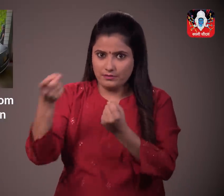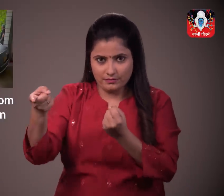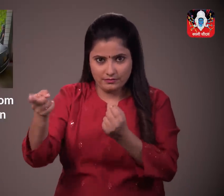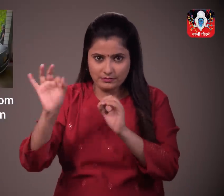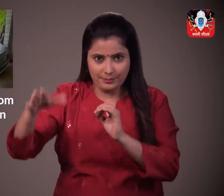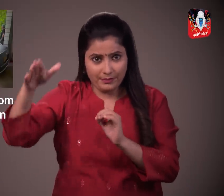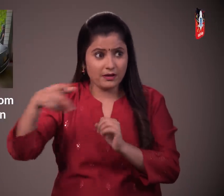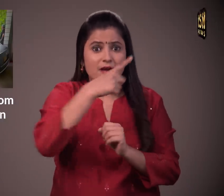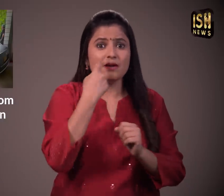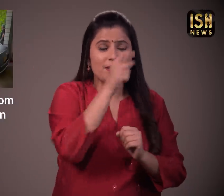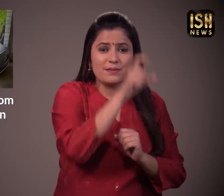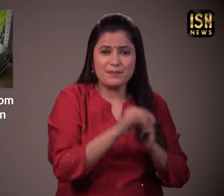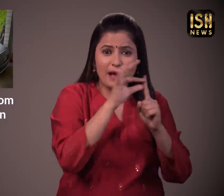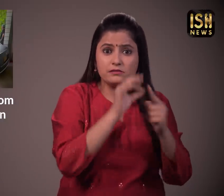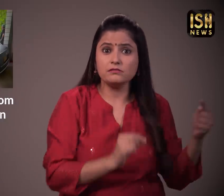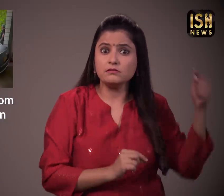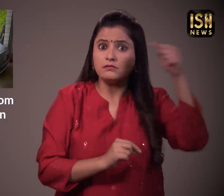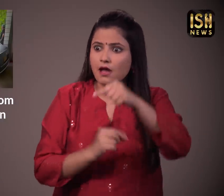एक पाकिस्तानी नागरिक ने लंडन से चुराया था